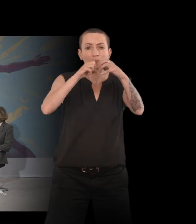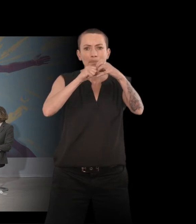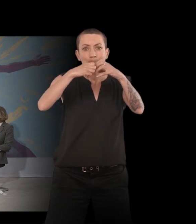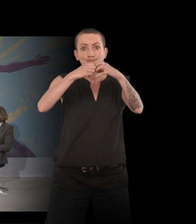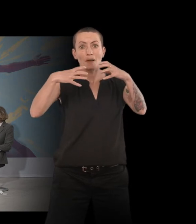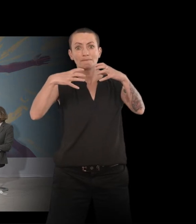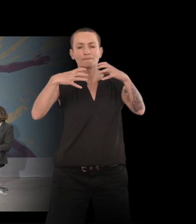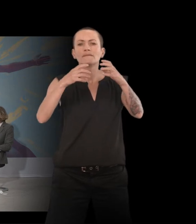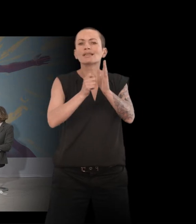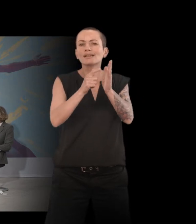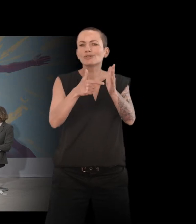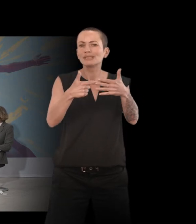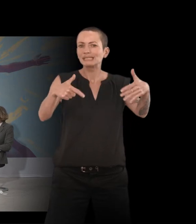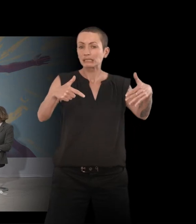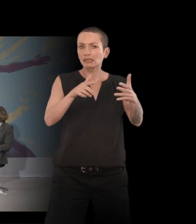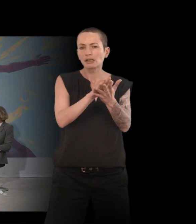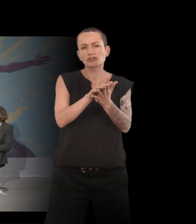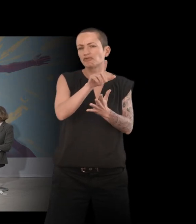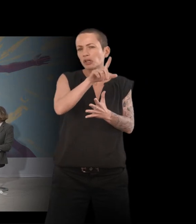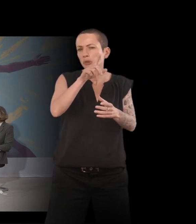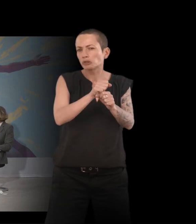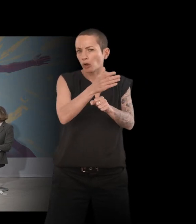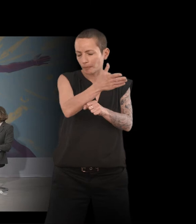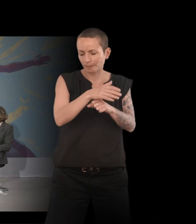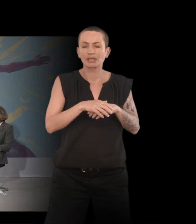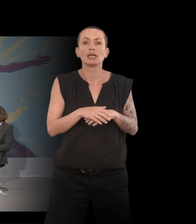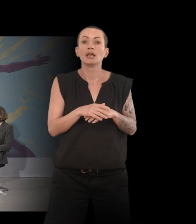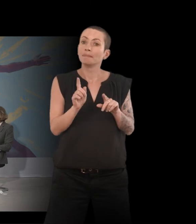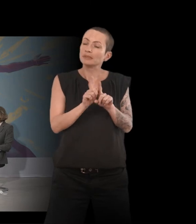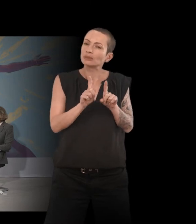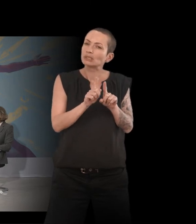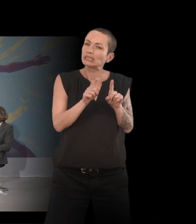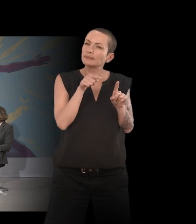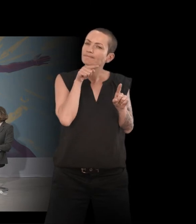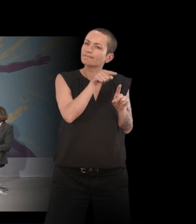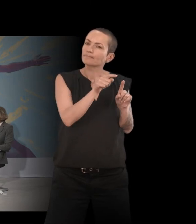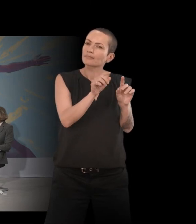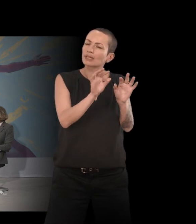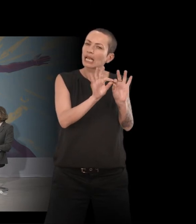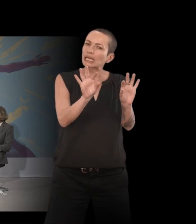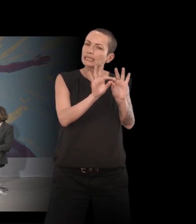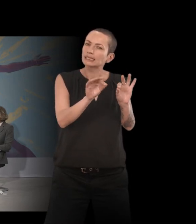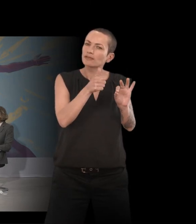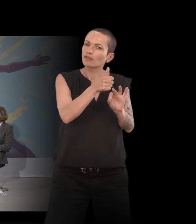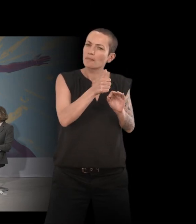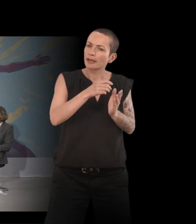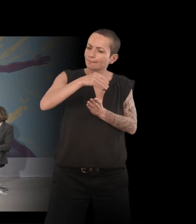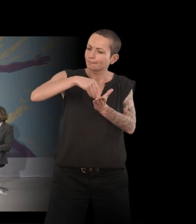2017, vous aviez 22 ans, mais c'est aussi un récit que vous avez construit à partir de toutes les